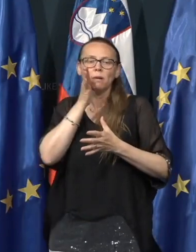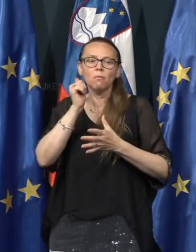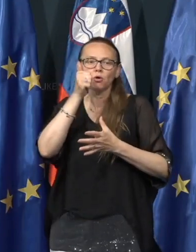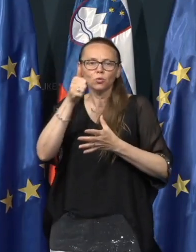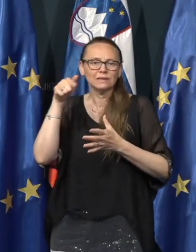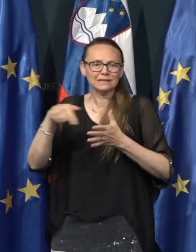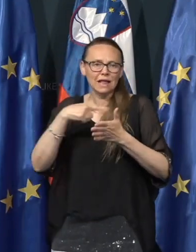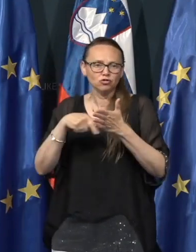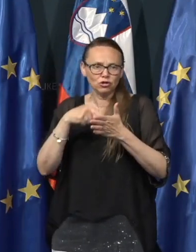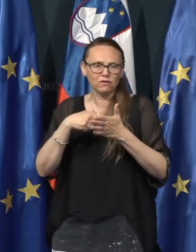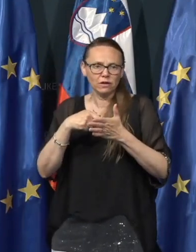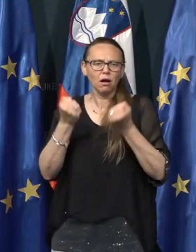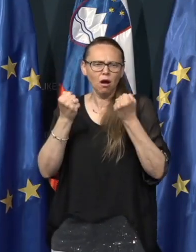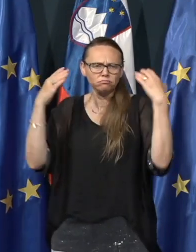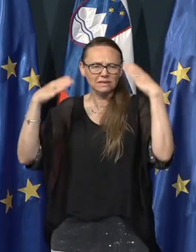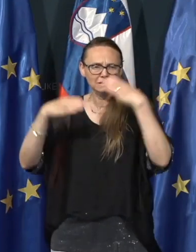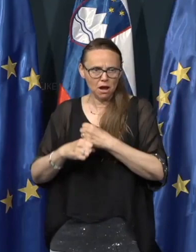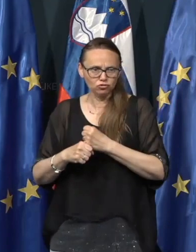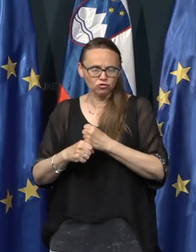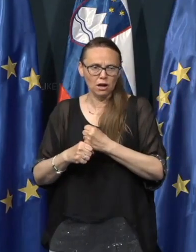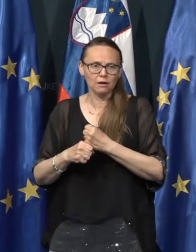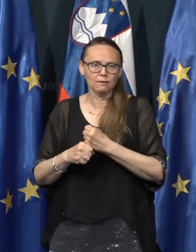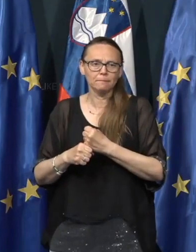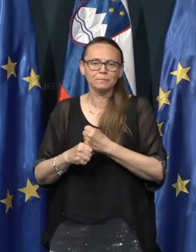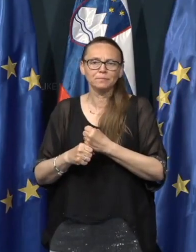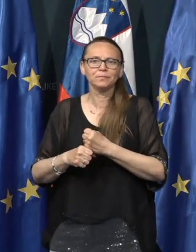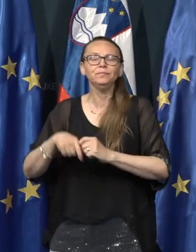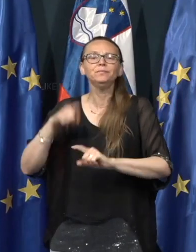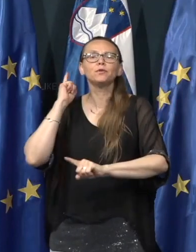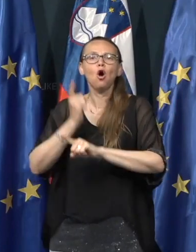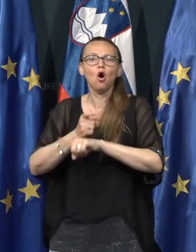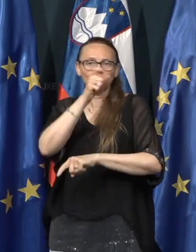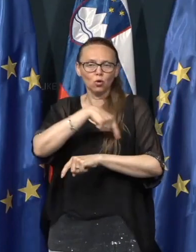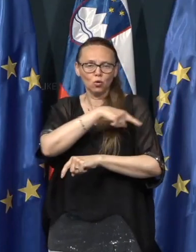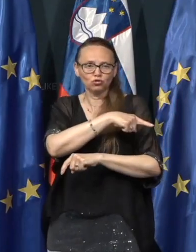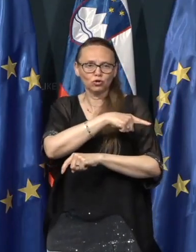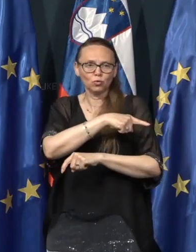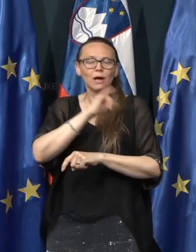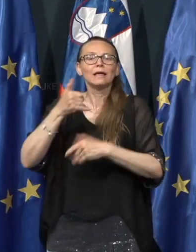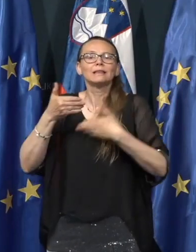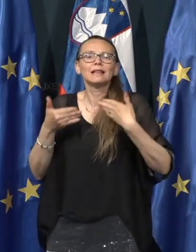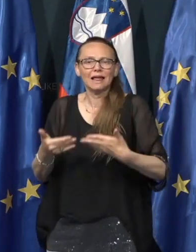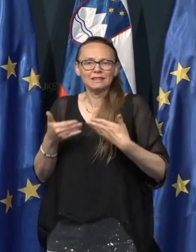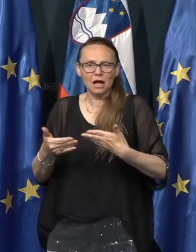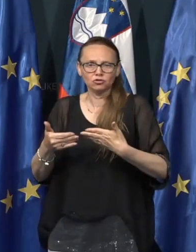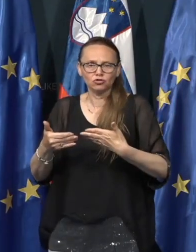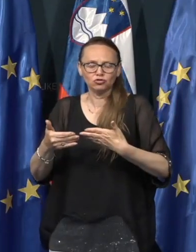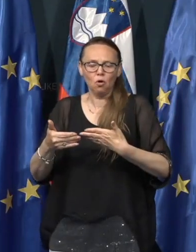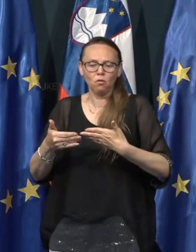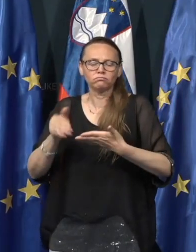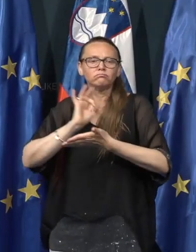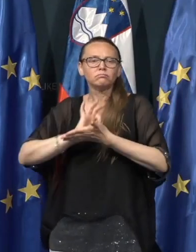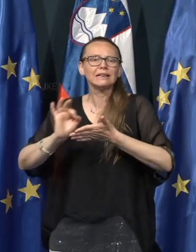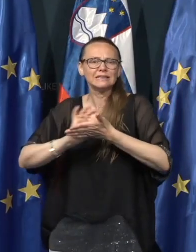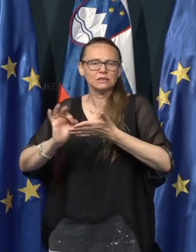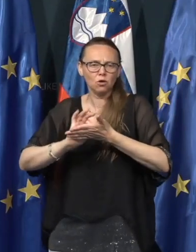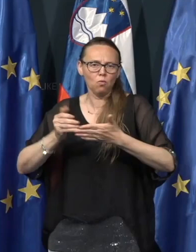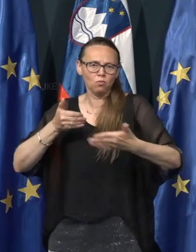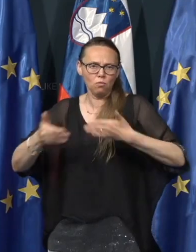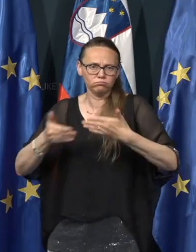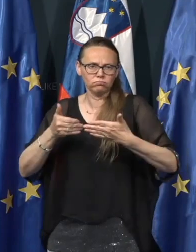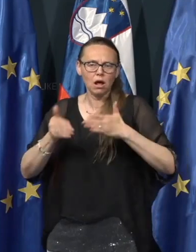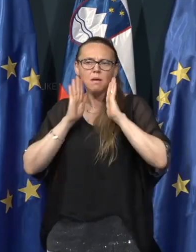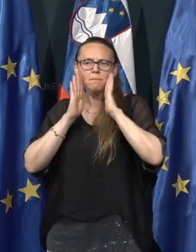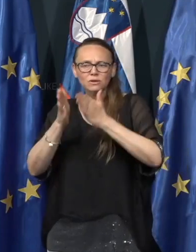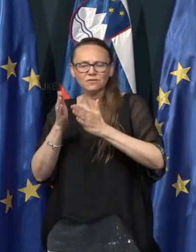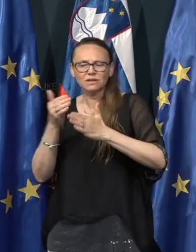številka občutno zmanjšala. Odločil sem se, da današnjo tiskovno konferenco posvetimo